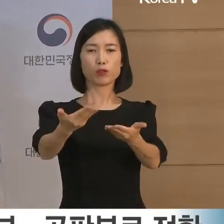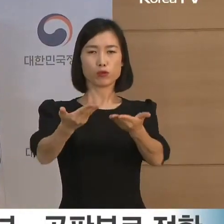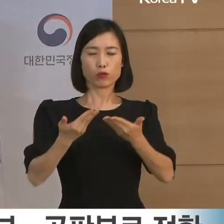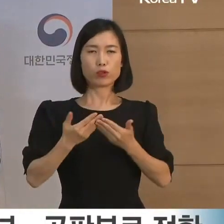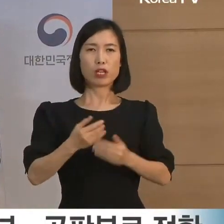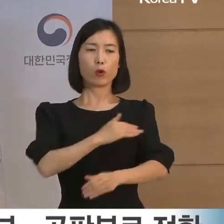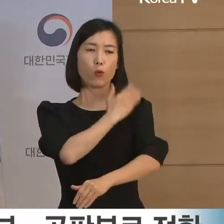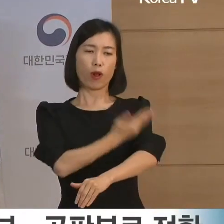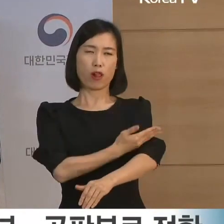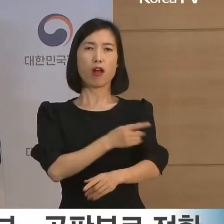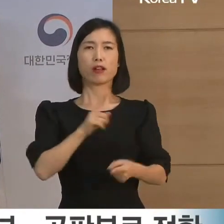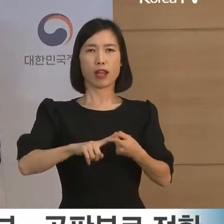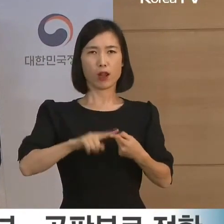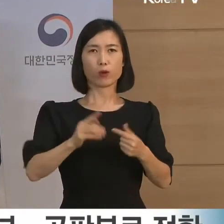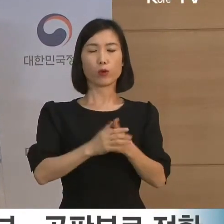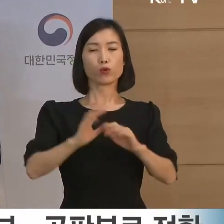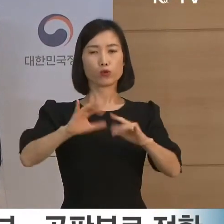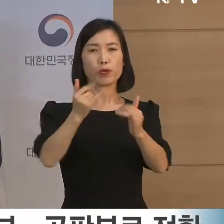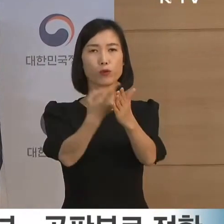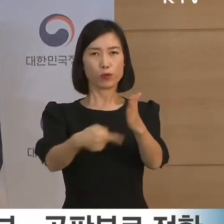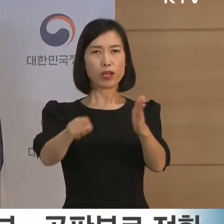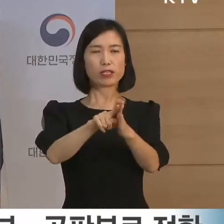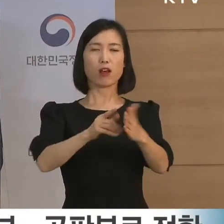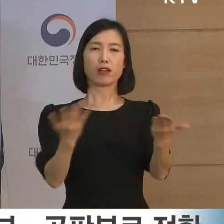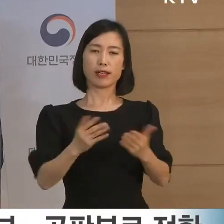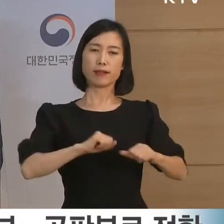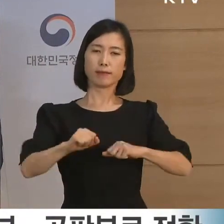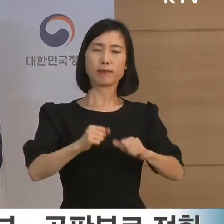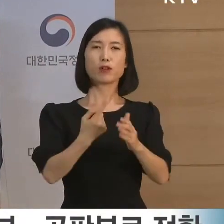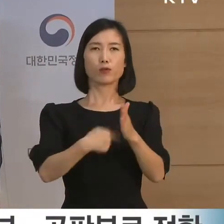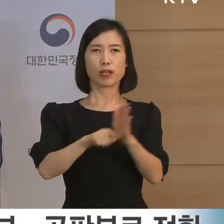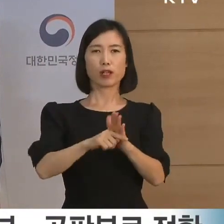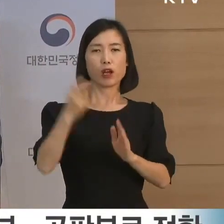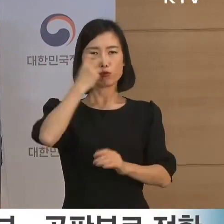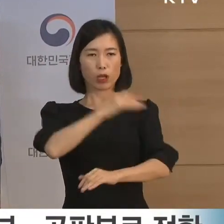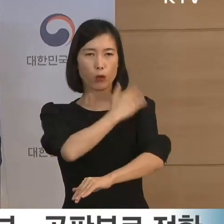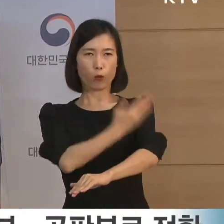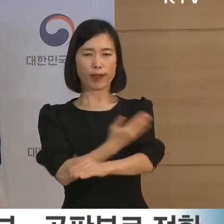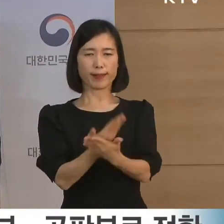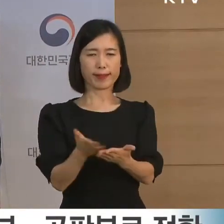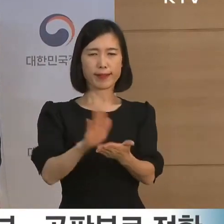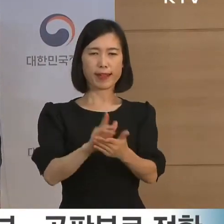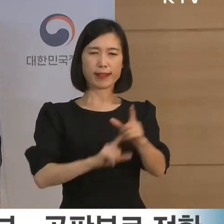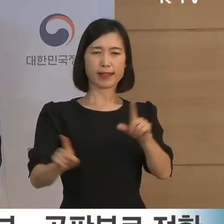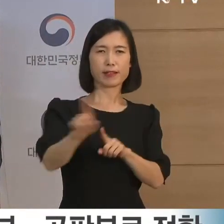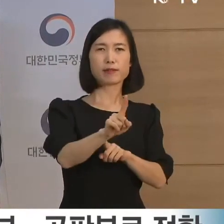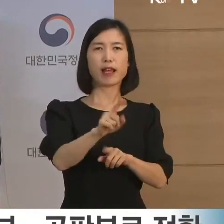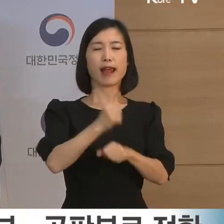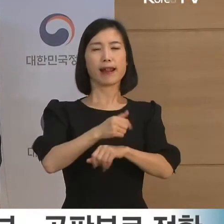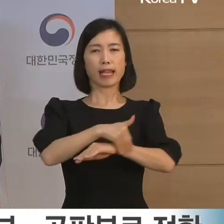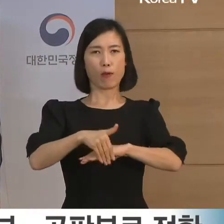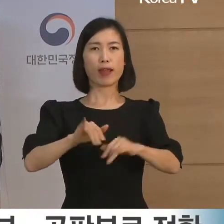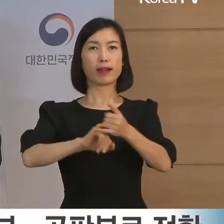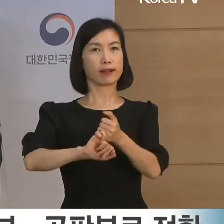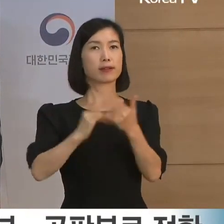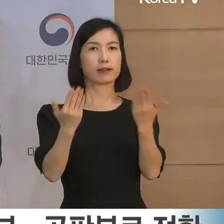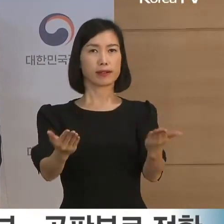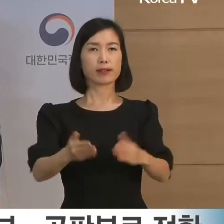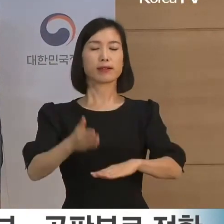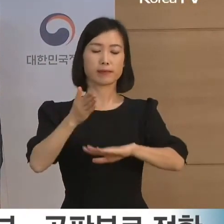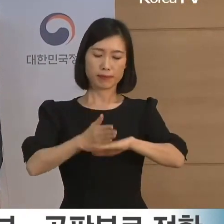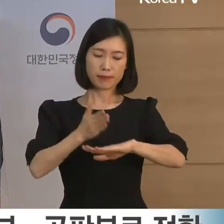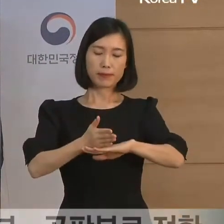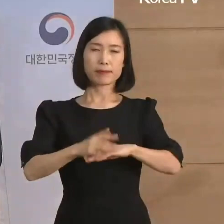국민을 위하여 작동하도록 수사권 개혁에 앞장설 것을 약속드립니다. 감사합니다.